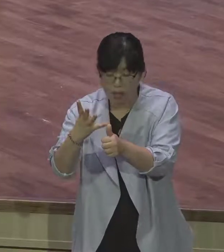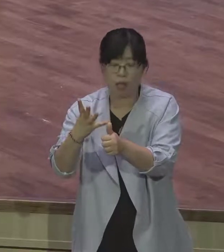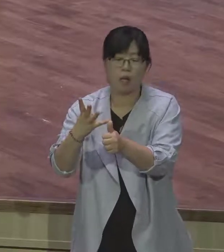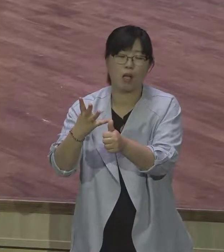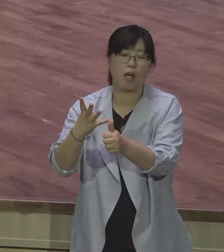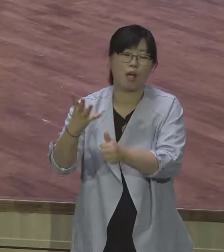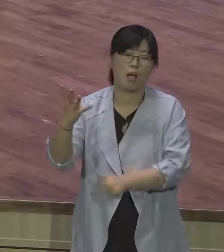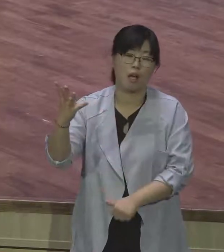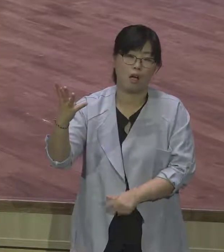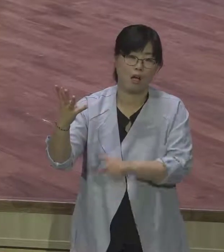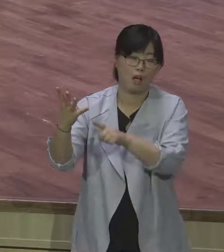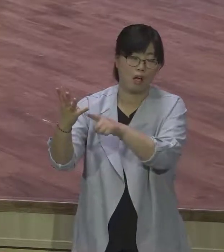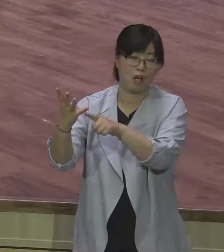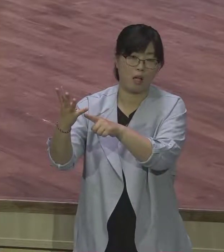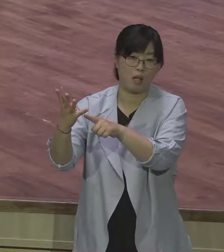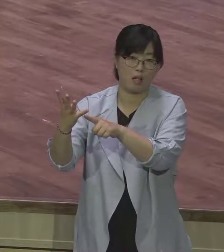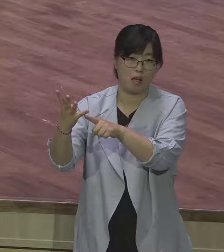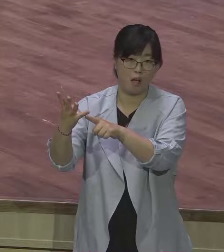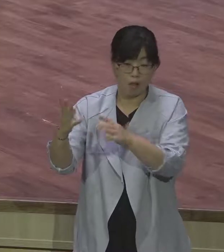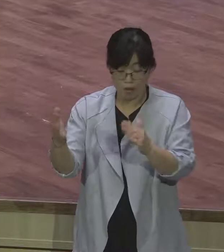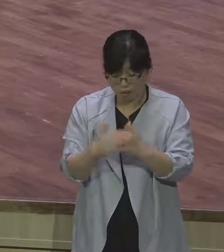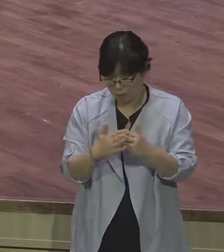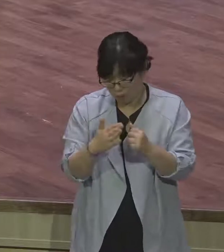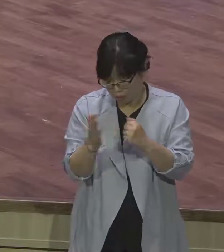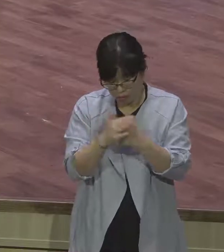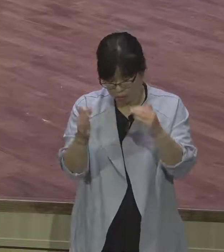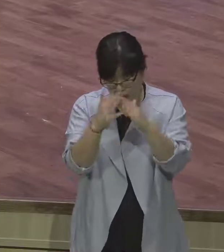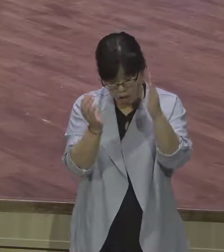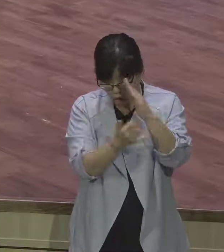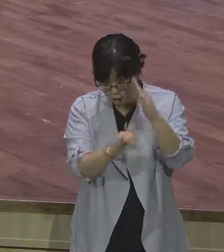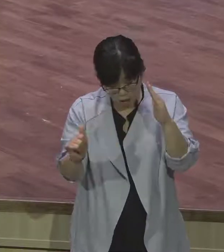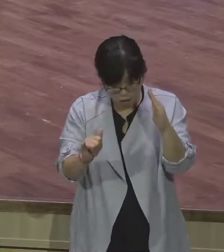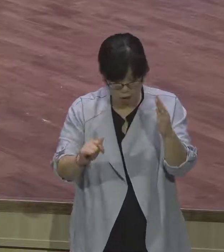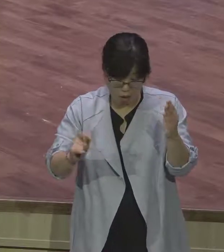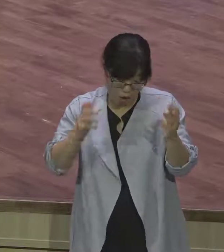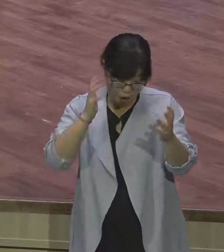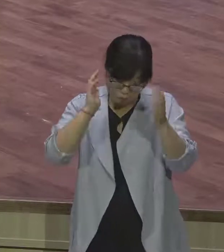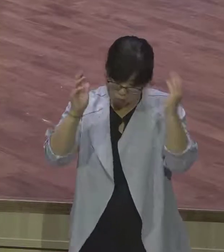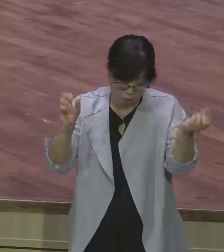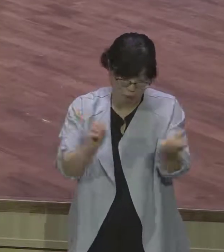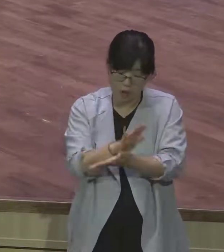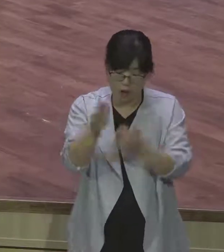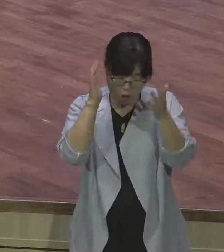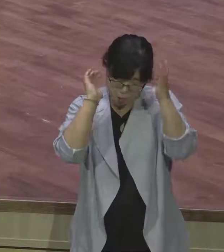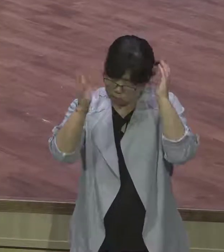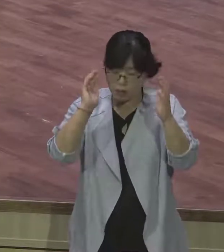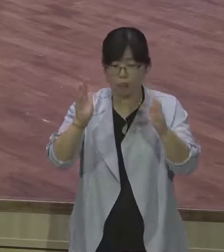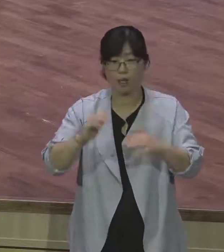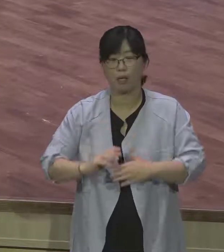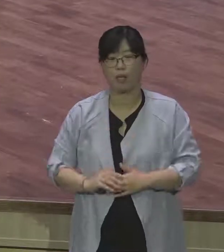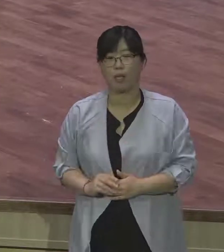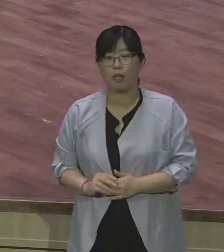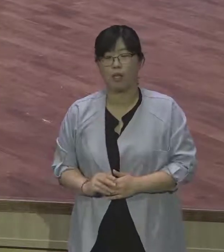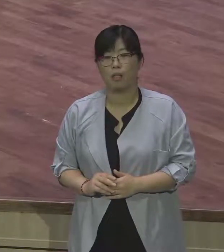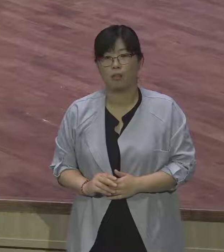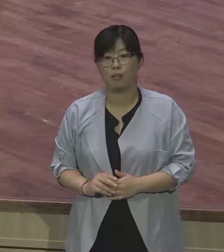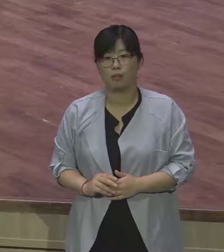엄청 복잡해져요 그런데 이 야곱은 그런데도 하나님을 찾지 않아요